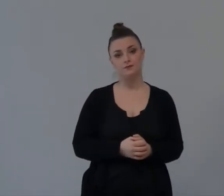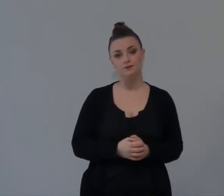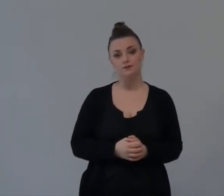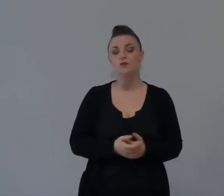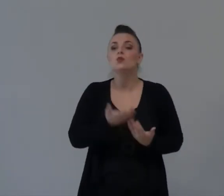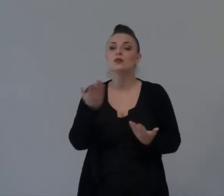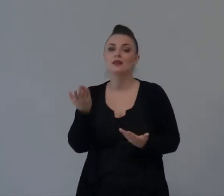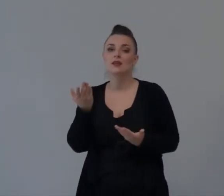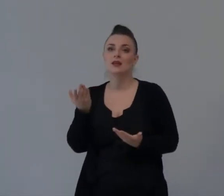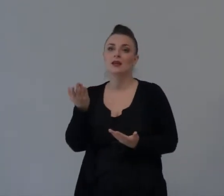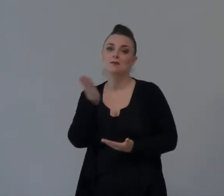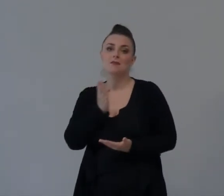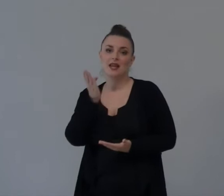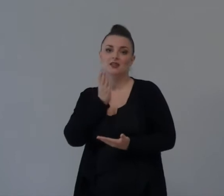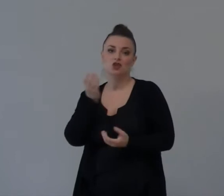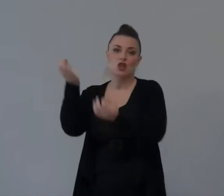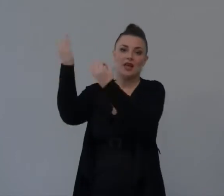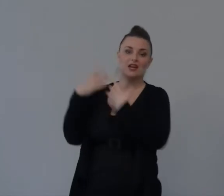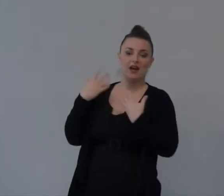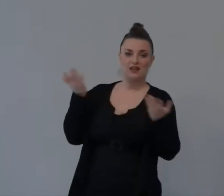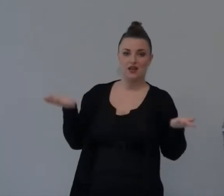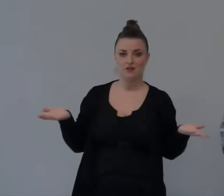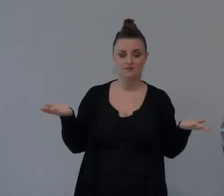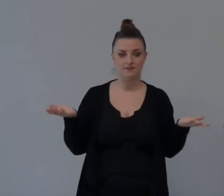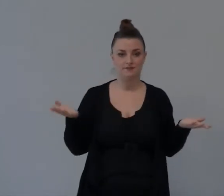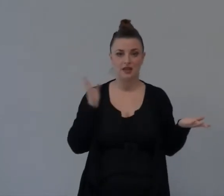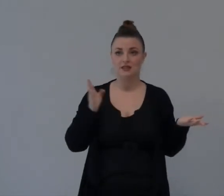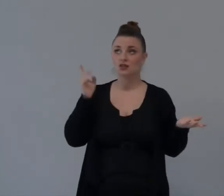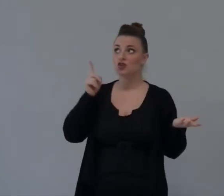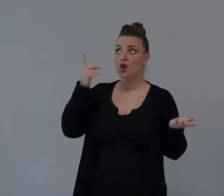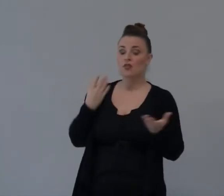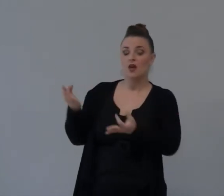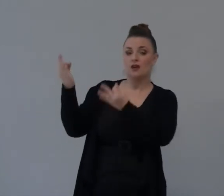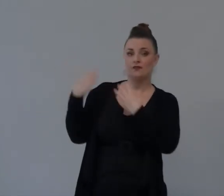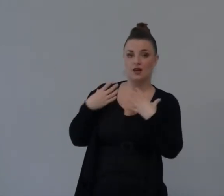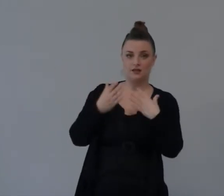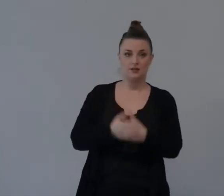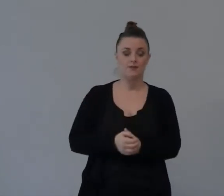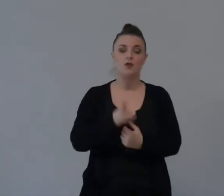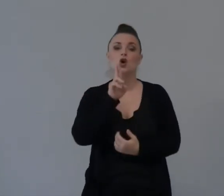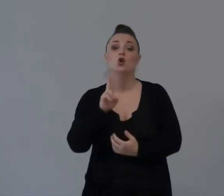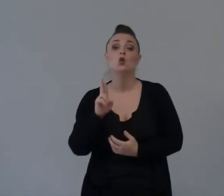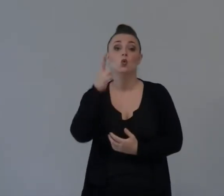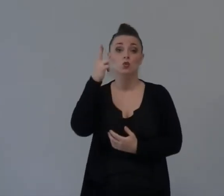Benedetto Ma ripetendo un attimo Ruth È